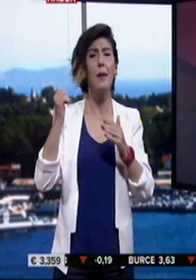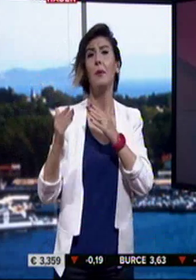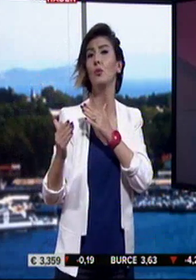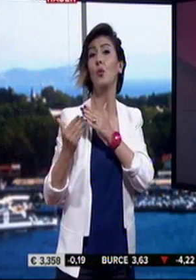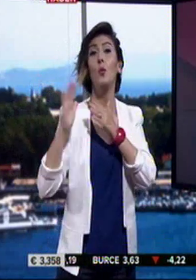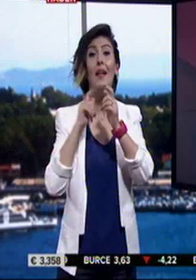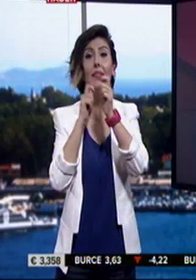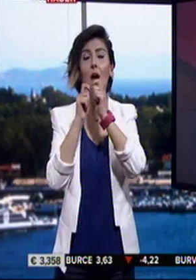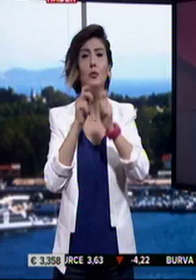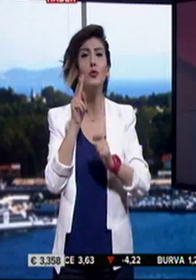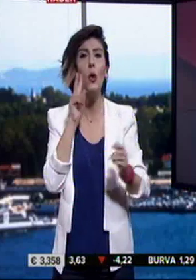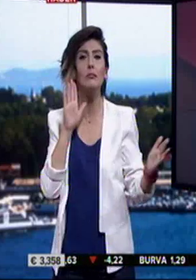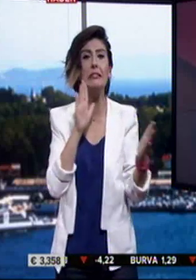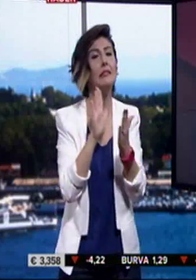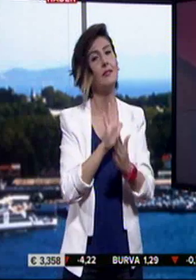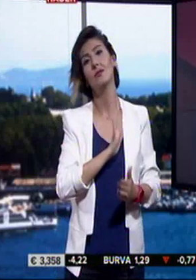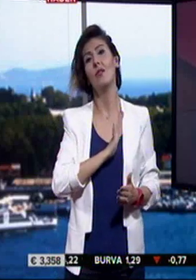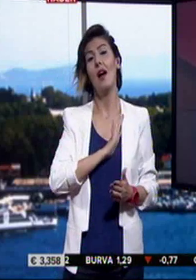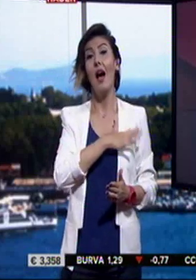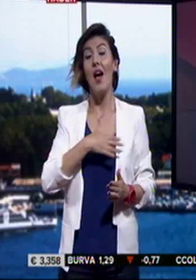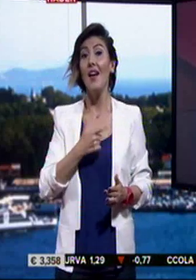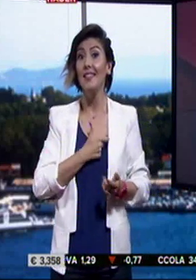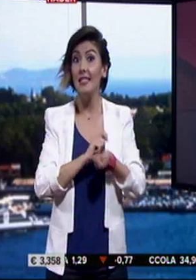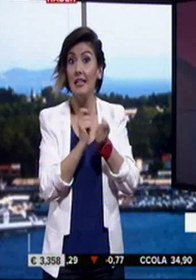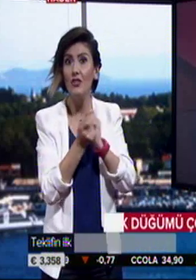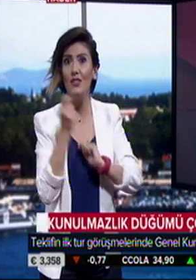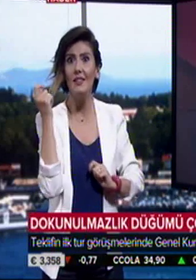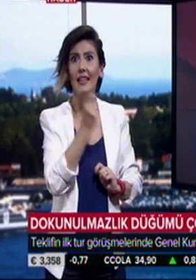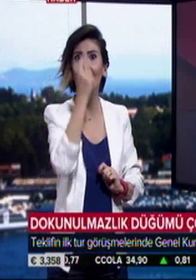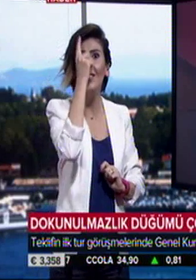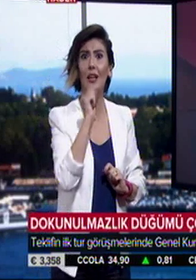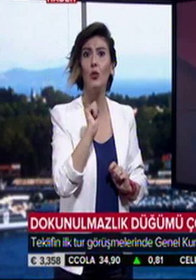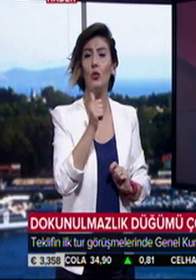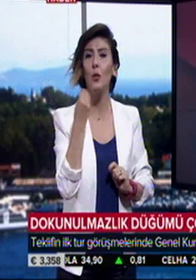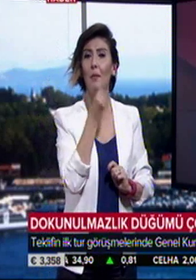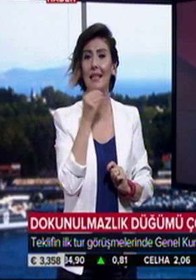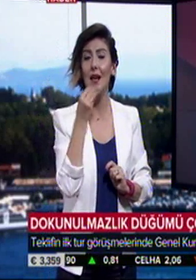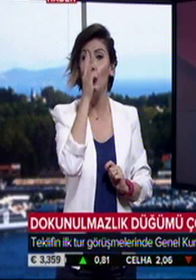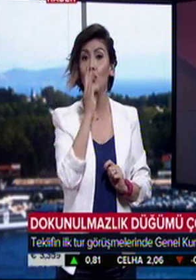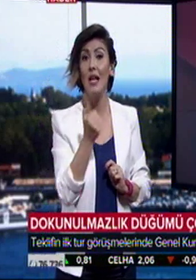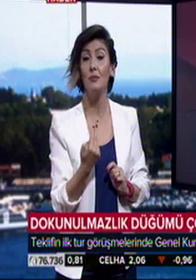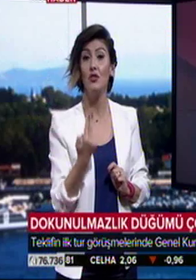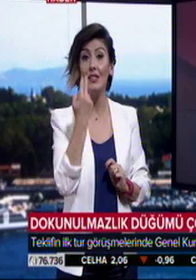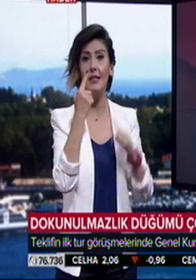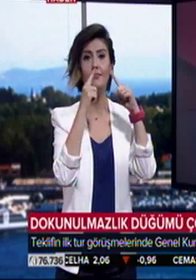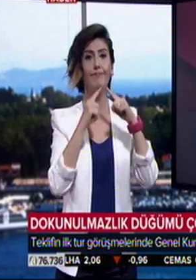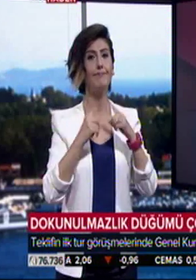tartışmalarında son viraj dönülüyor. Anayasa Değişiklik Teklifinin ilk günkü mesaisinde 367 rakamına